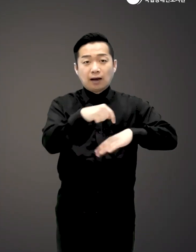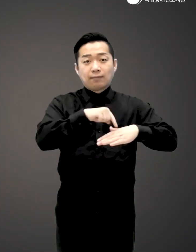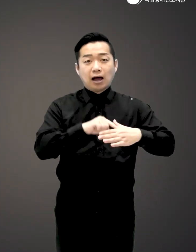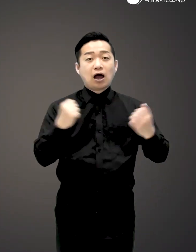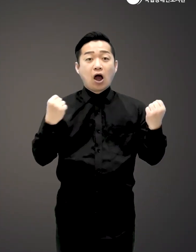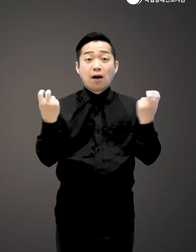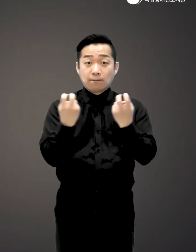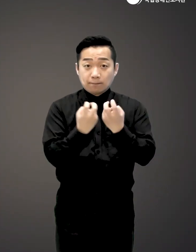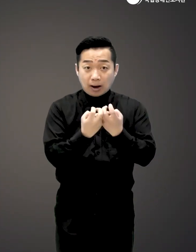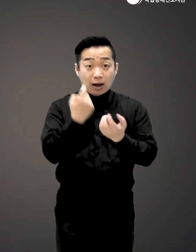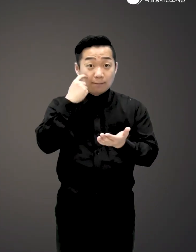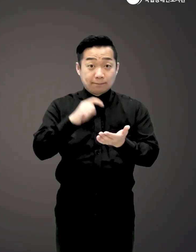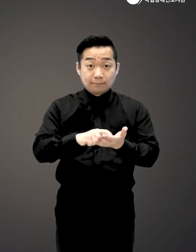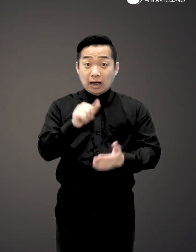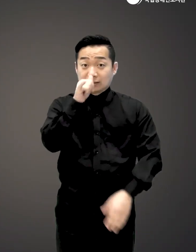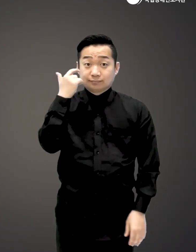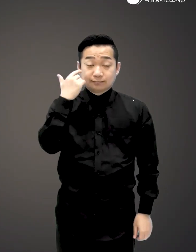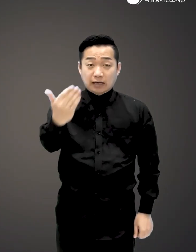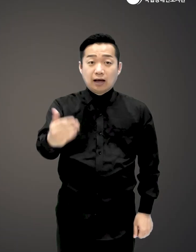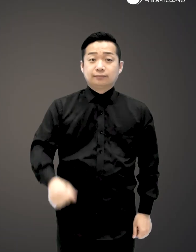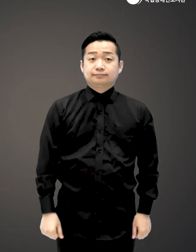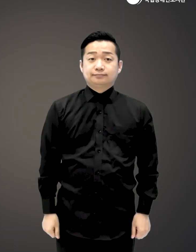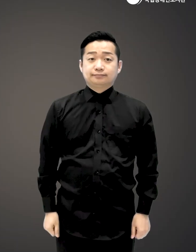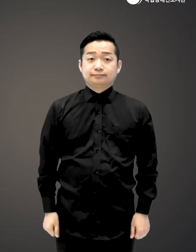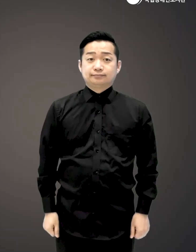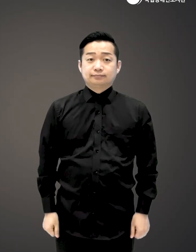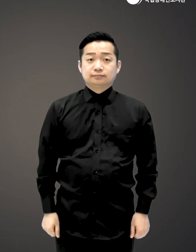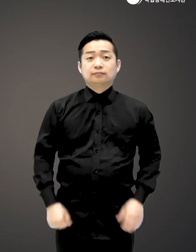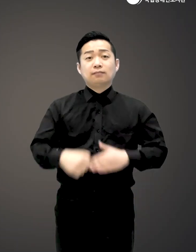사는 마음 건강법은 어떻게 찾아내셨나요